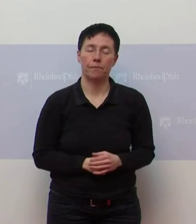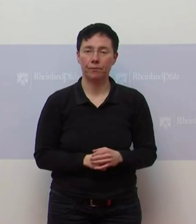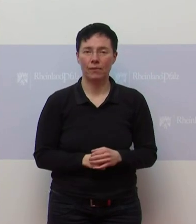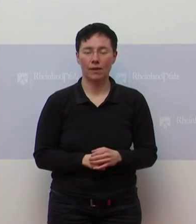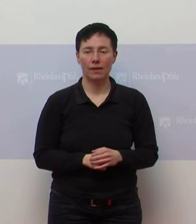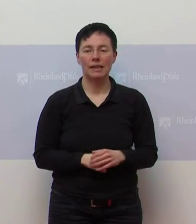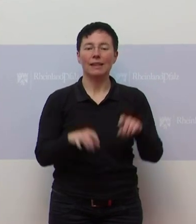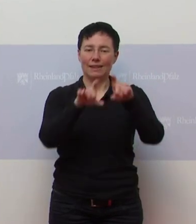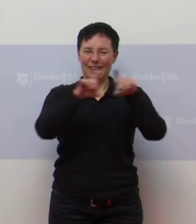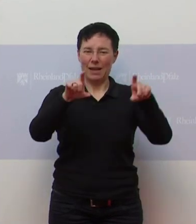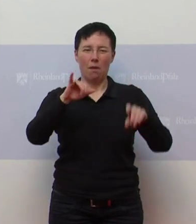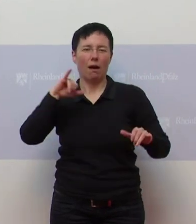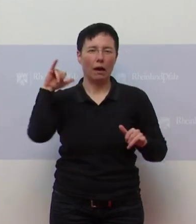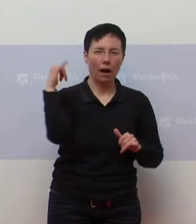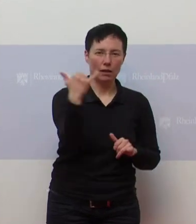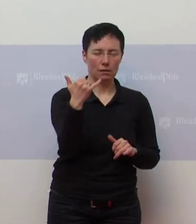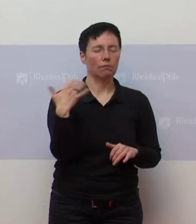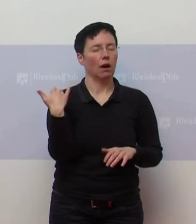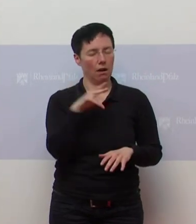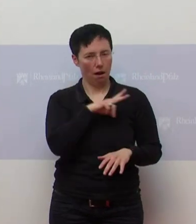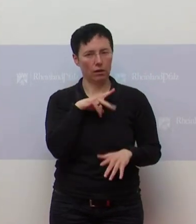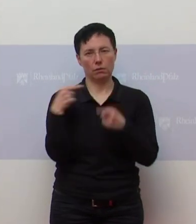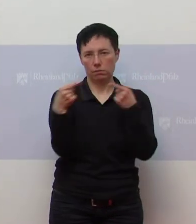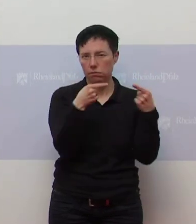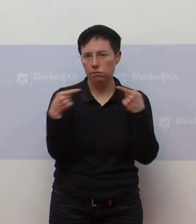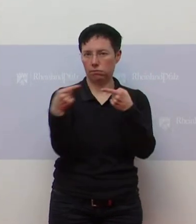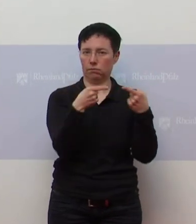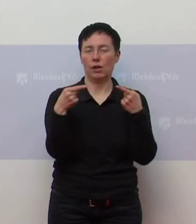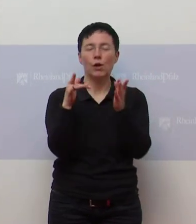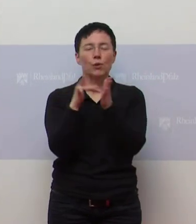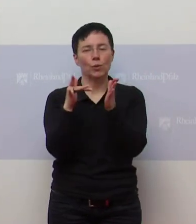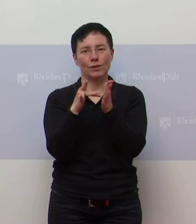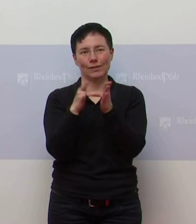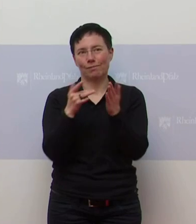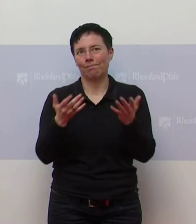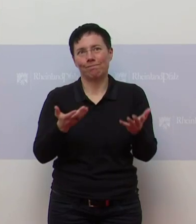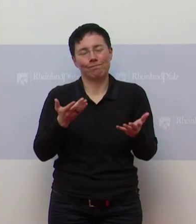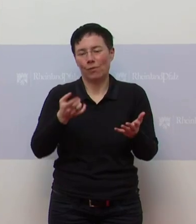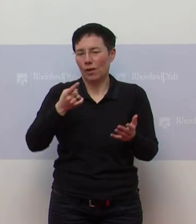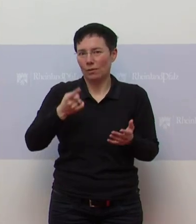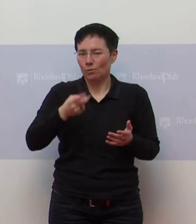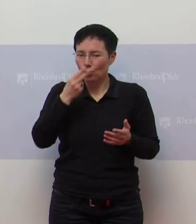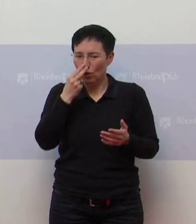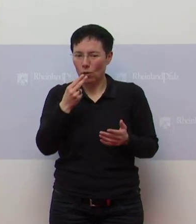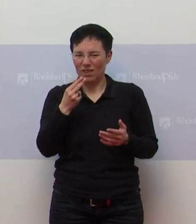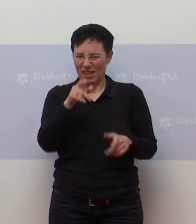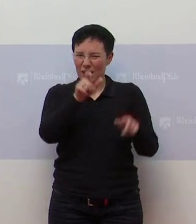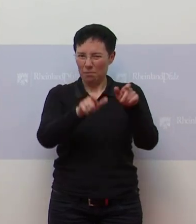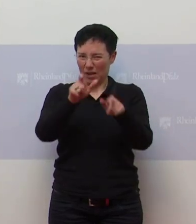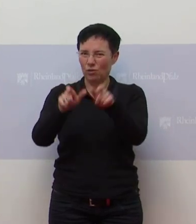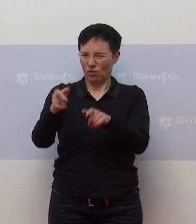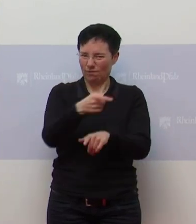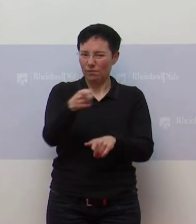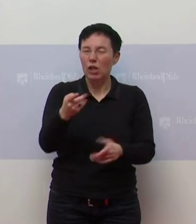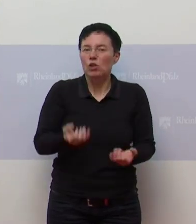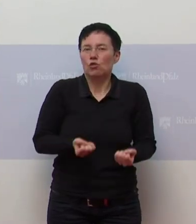Reisen, es war eine lange Debatte um das Thema Reisen, weil wir durchaus sehen, dass es für Menschen ganz schwer begreifbar ist,